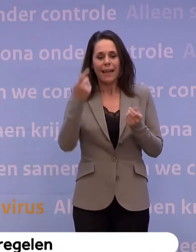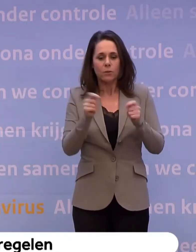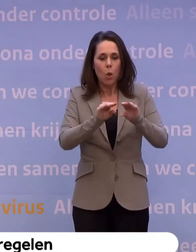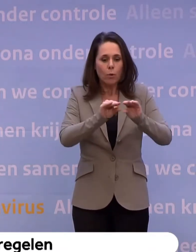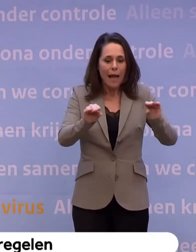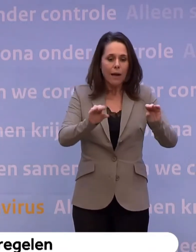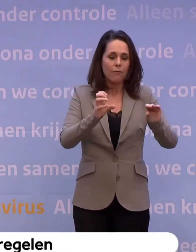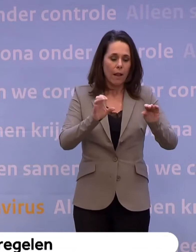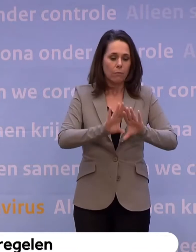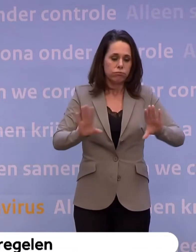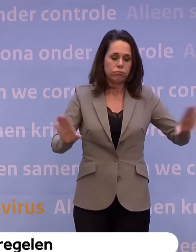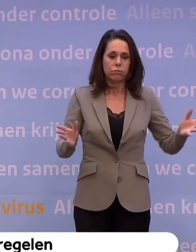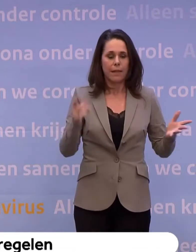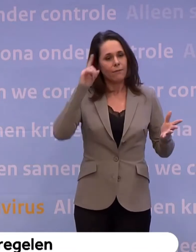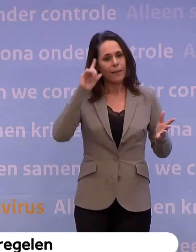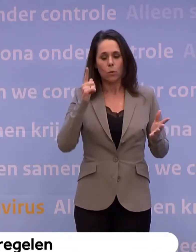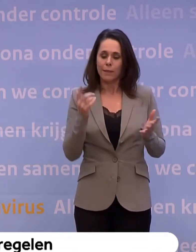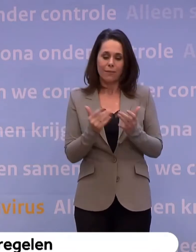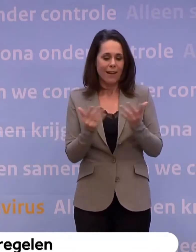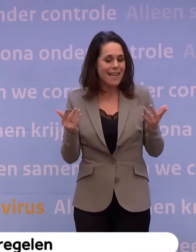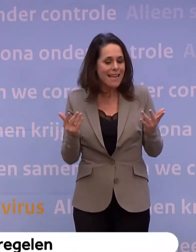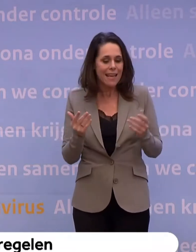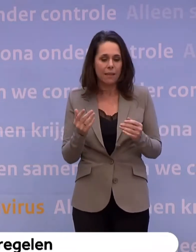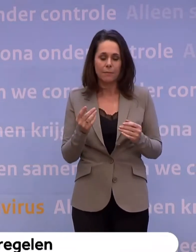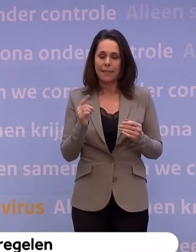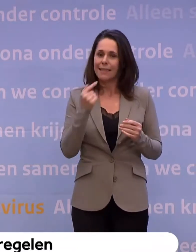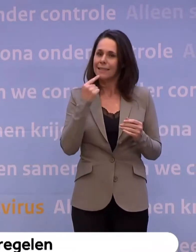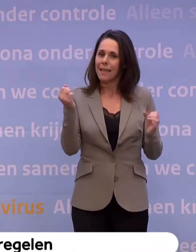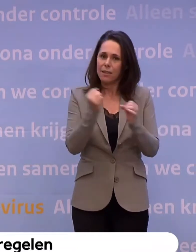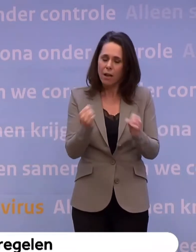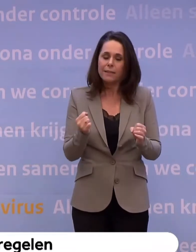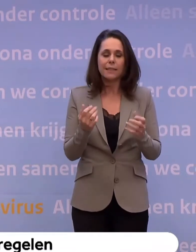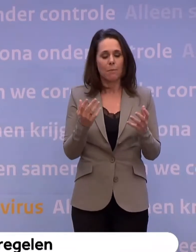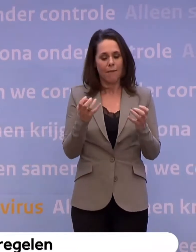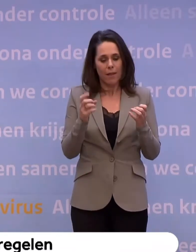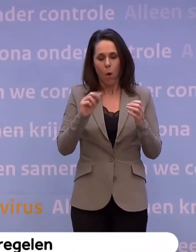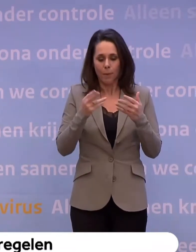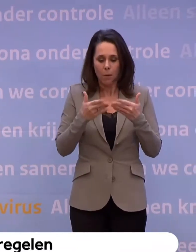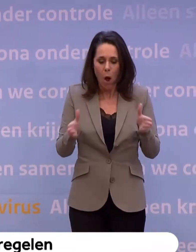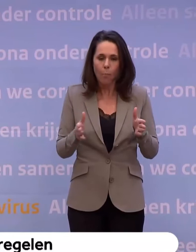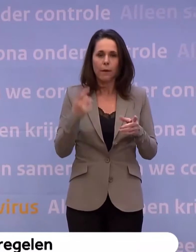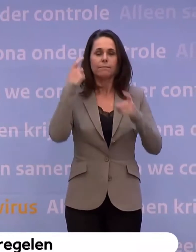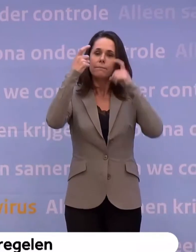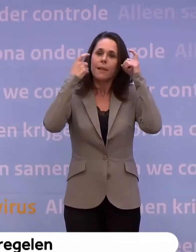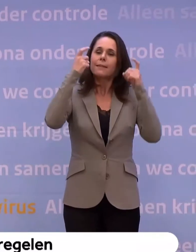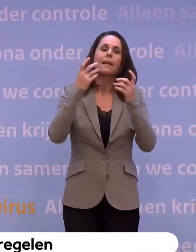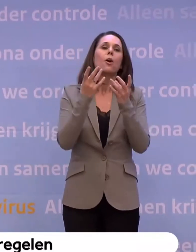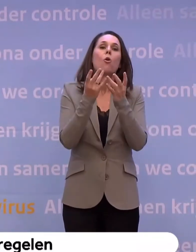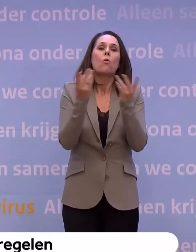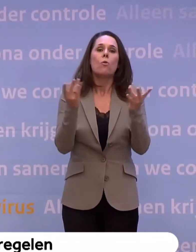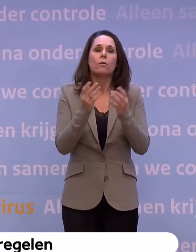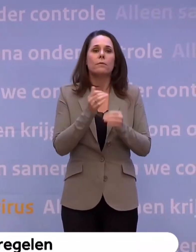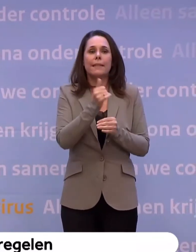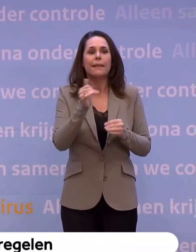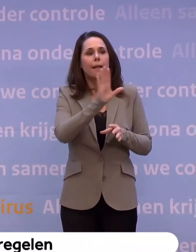Op moment weten we nog niet. Daar gaan we ook niet over speculeren. Maar daar wil je natuurlijk naartoe. En dan moet je ook nadenken hoe doe je dat. Er hoort bij dat iedereen nadenkt in